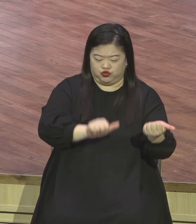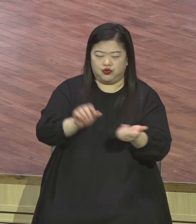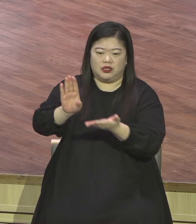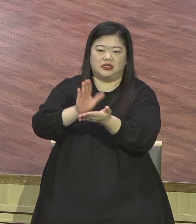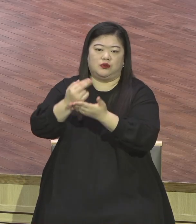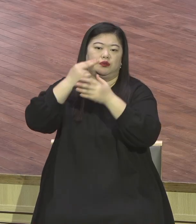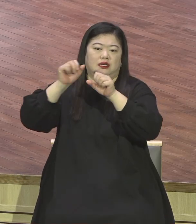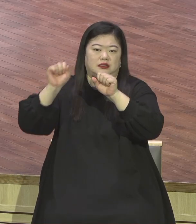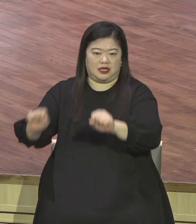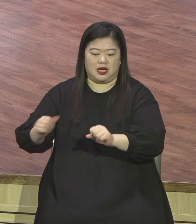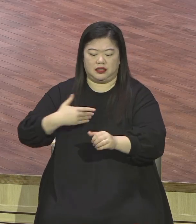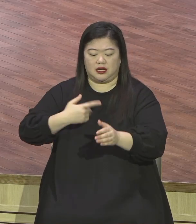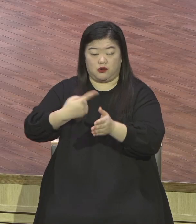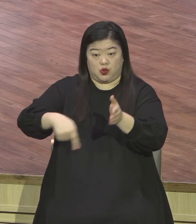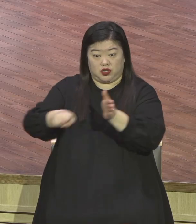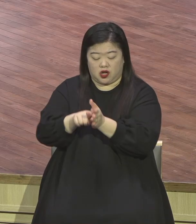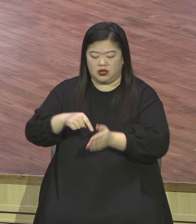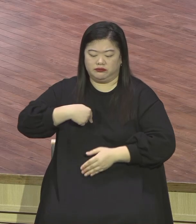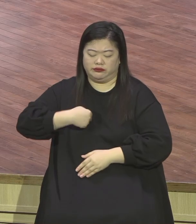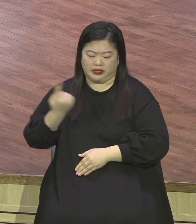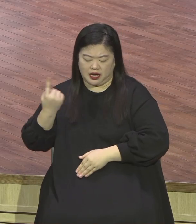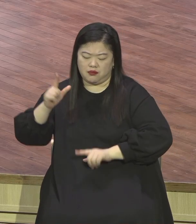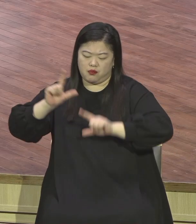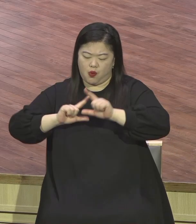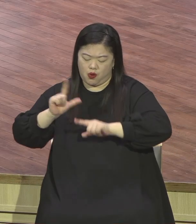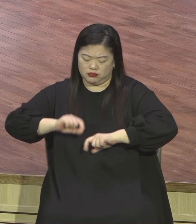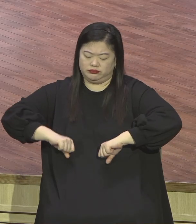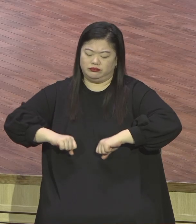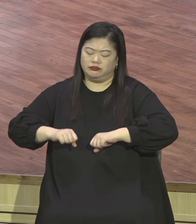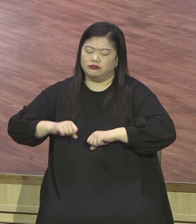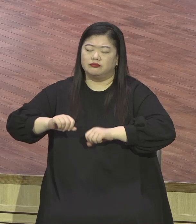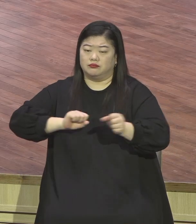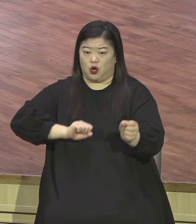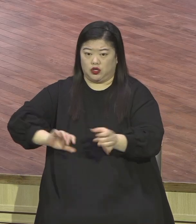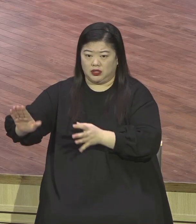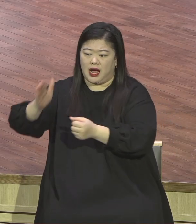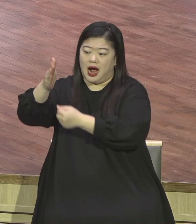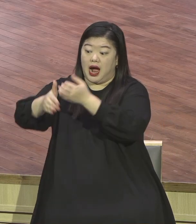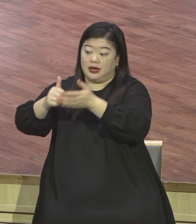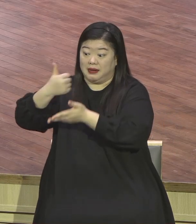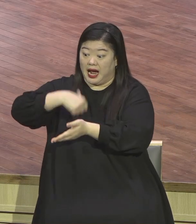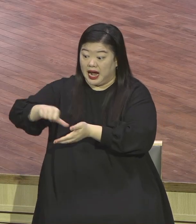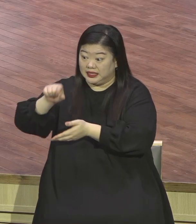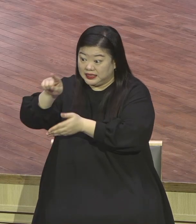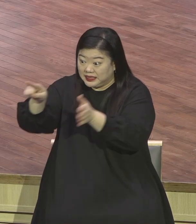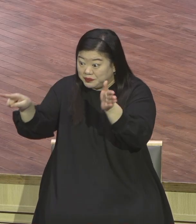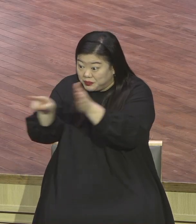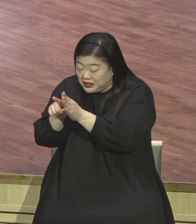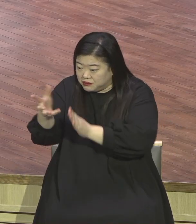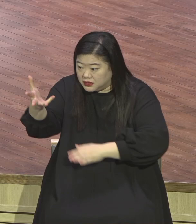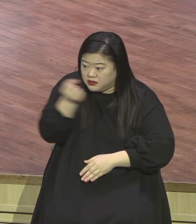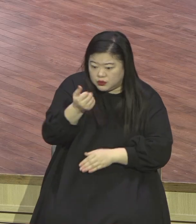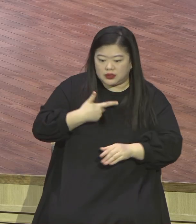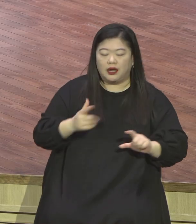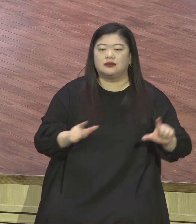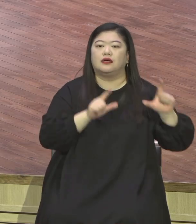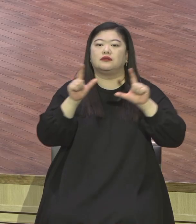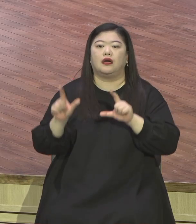나를 위하여 자기 자신을 버리신 하나님의 아들을 믿는 믿음 안에서 사는 것이라 믿음 안에서